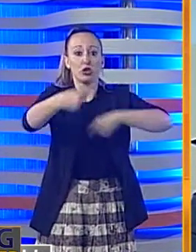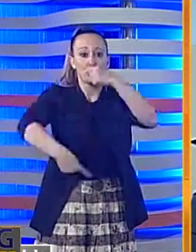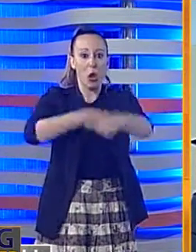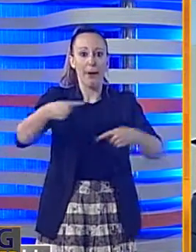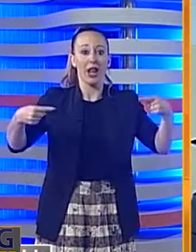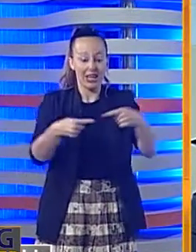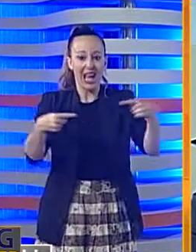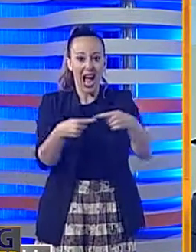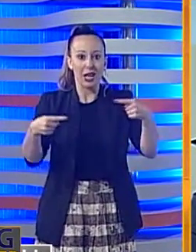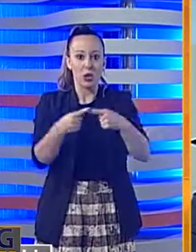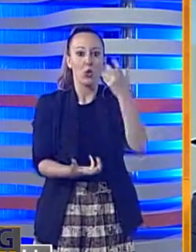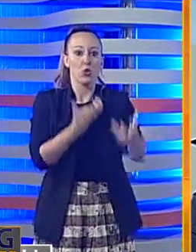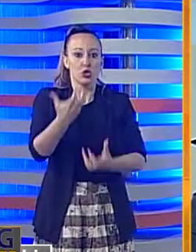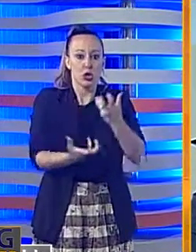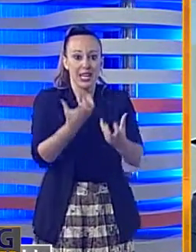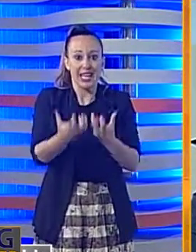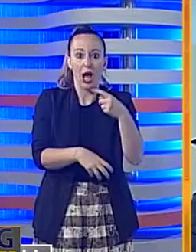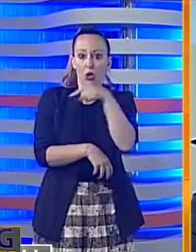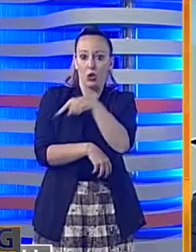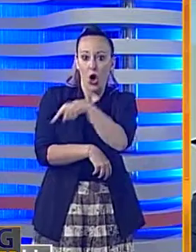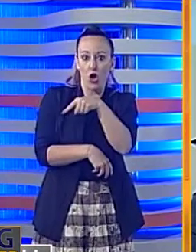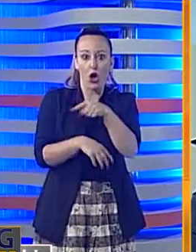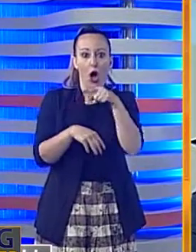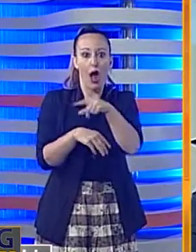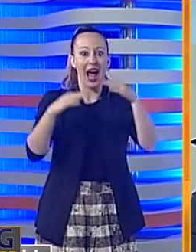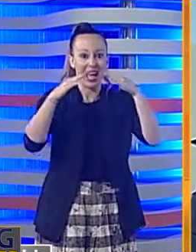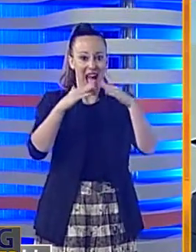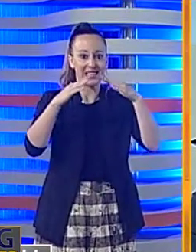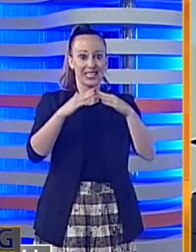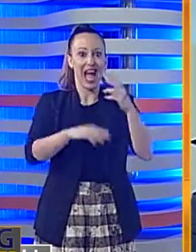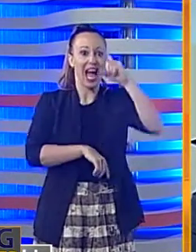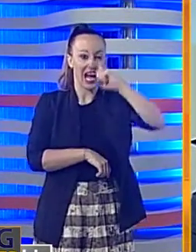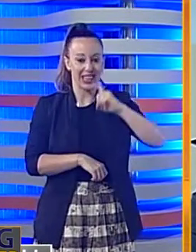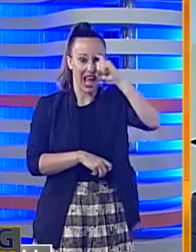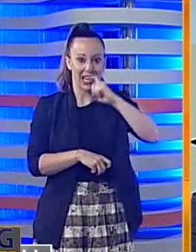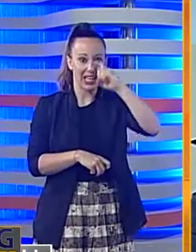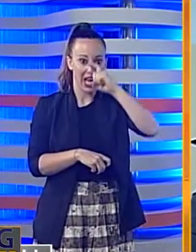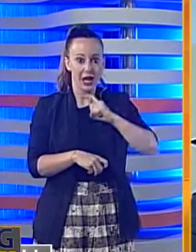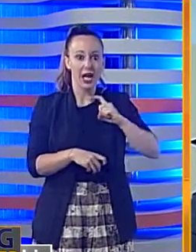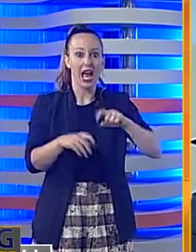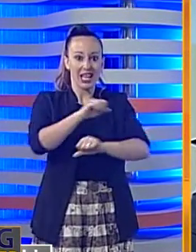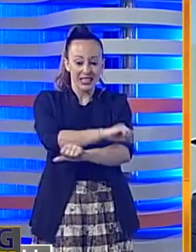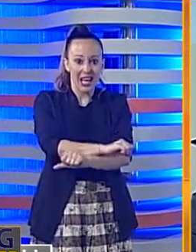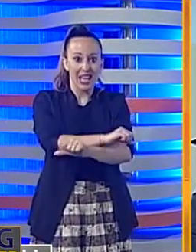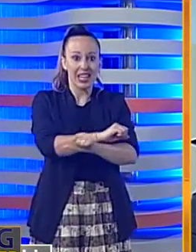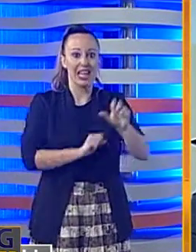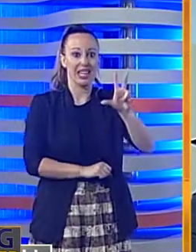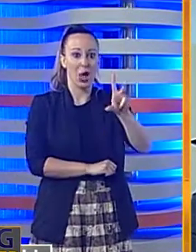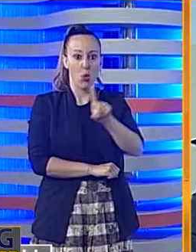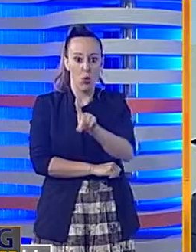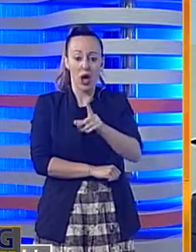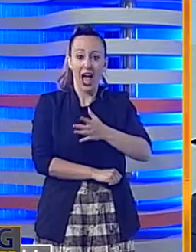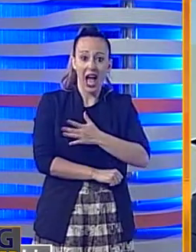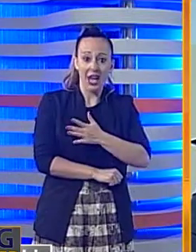lite nella cucina della loro casa a Catania. Ha arrestato un 31enne dopo un inseguimento